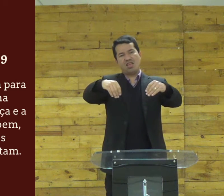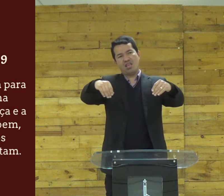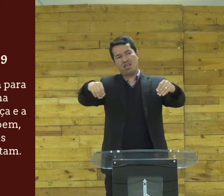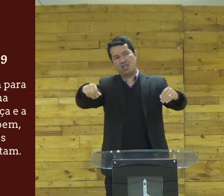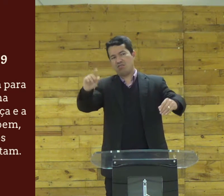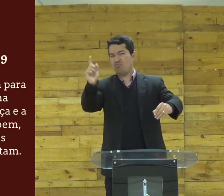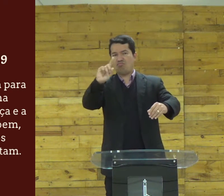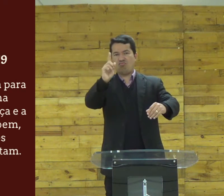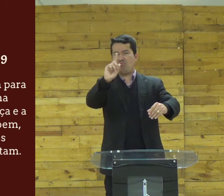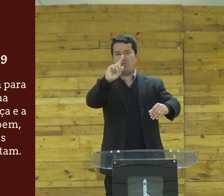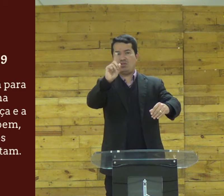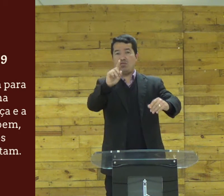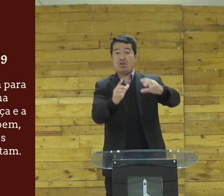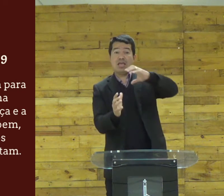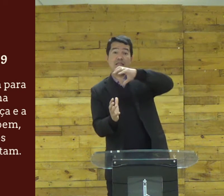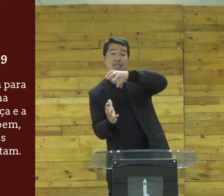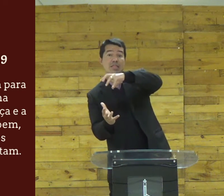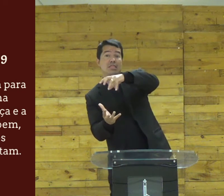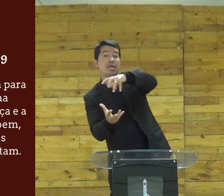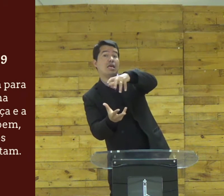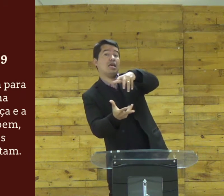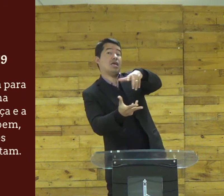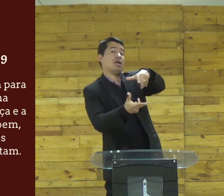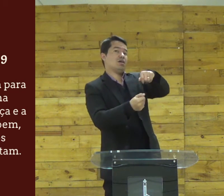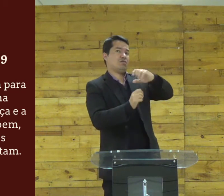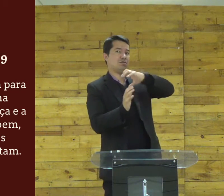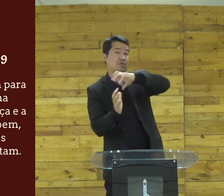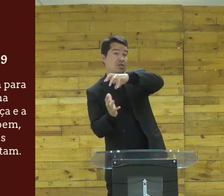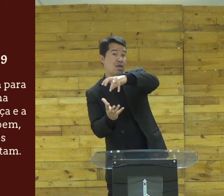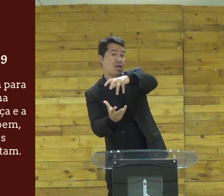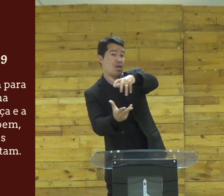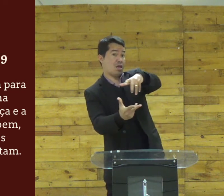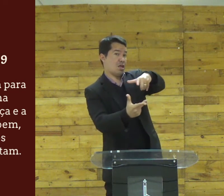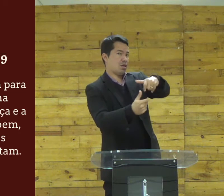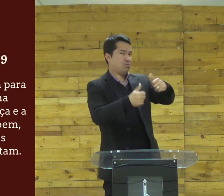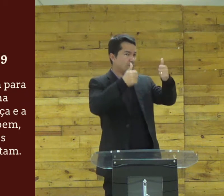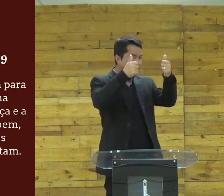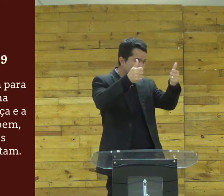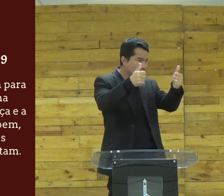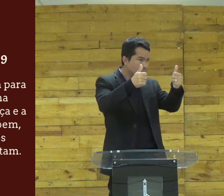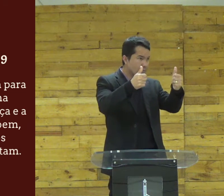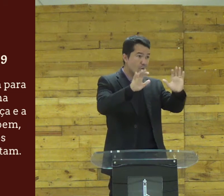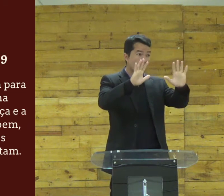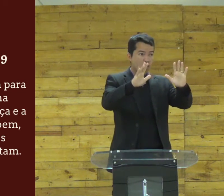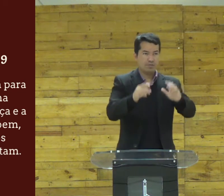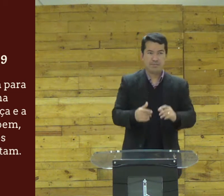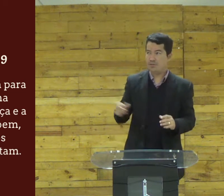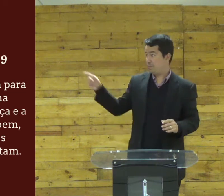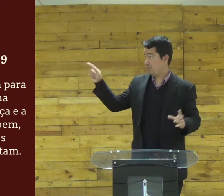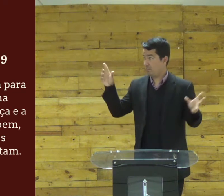terra não vamos usar esse terra né que lembra mesmo ali o chão não do mundo o mundo